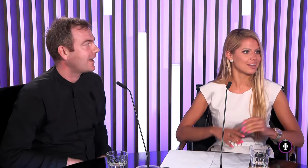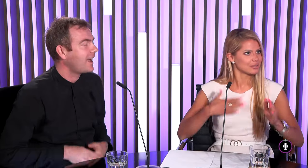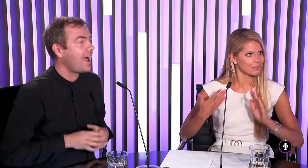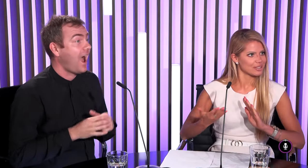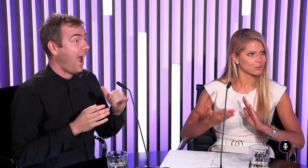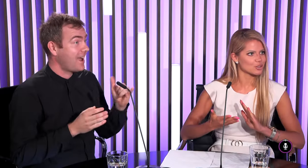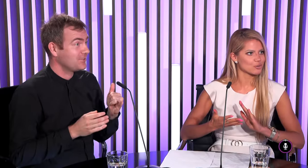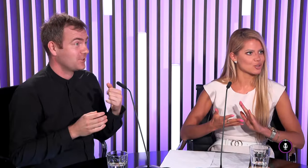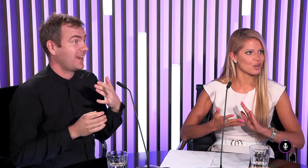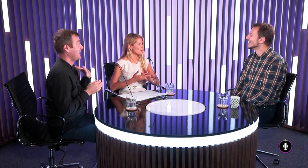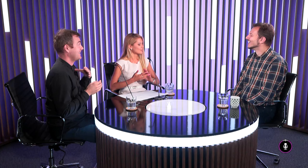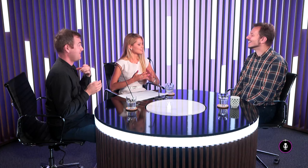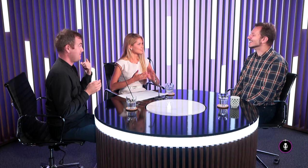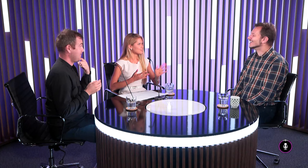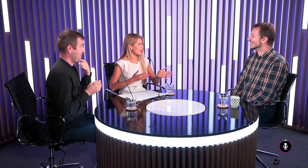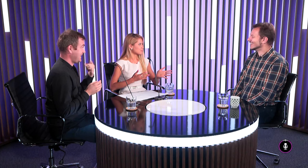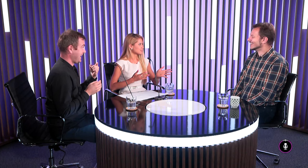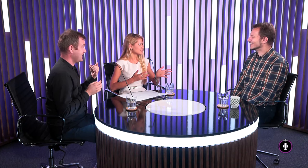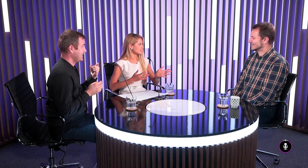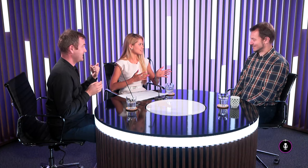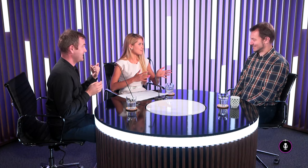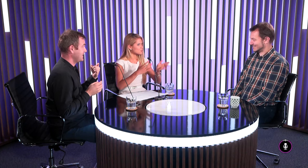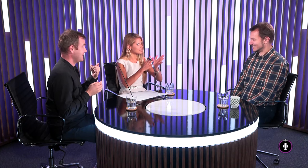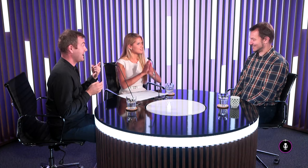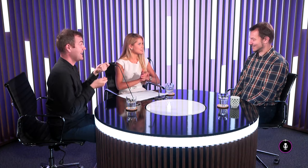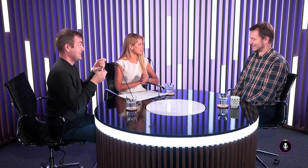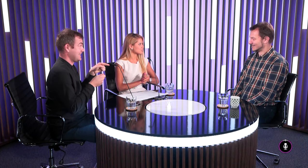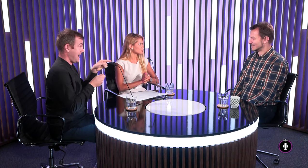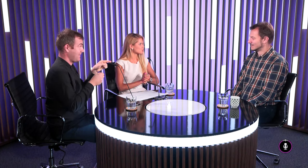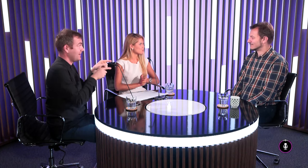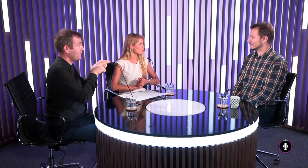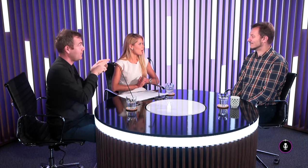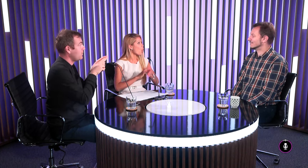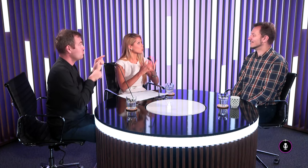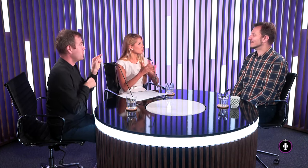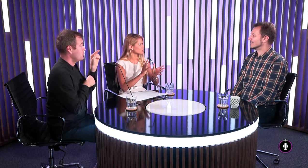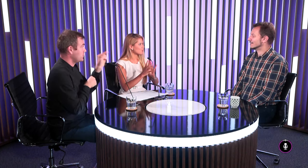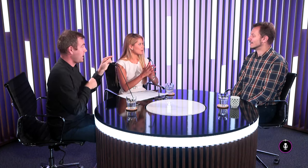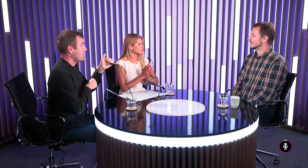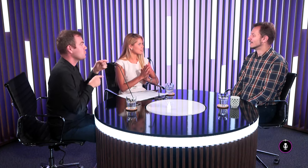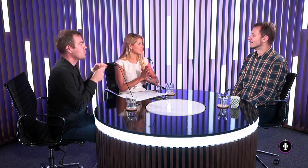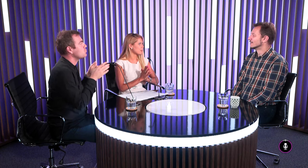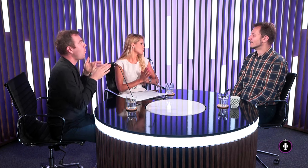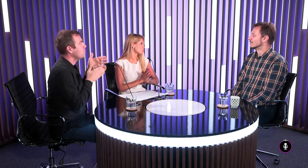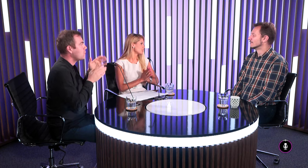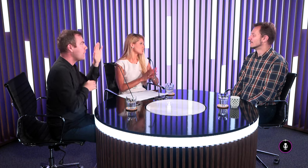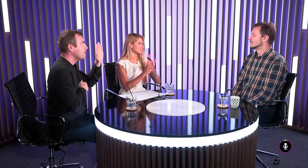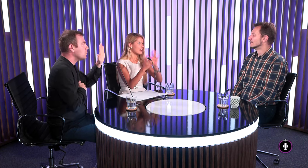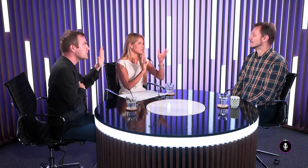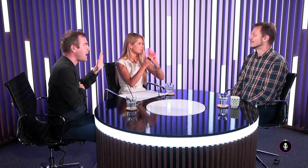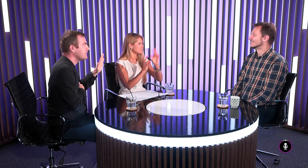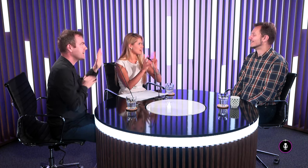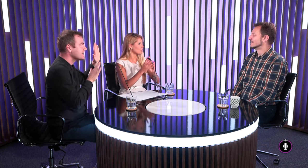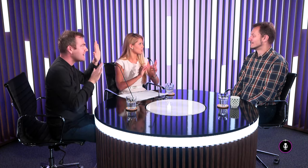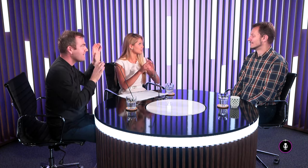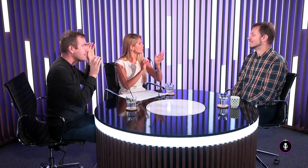som dala kým teda pre niektorom hoci možno vám ten záver že by ste vy nejakým spôsobom odposunkovali a pozdravili a možno povedali že